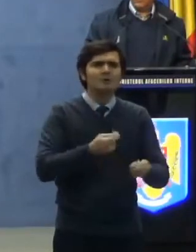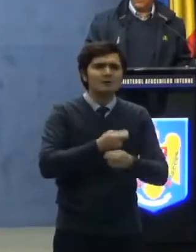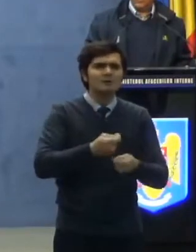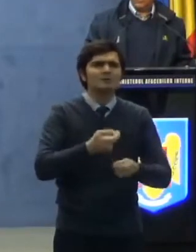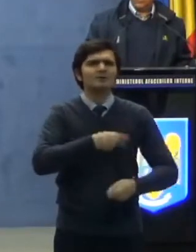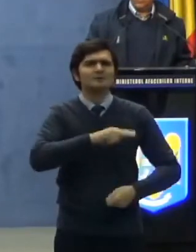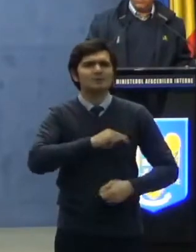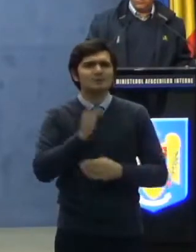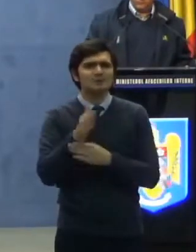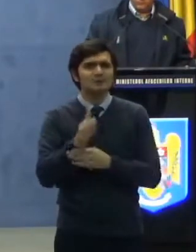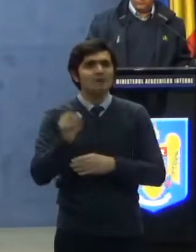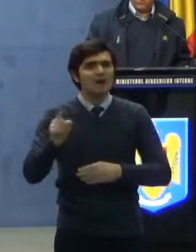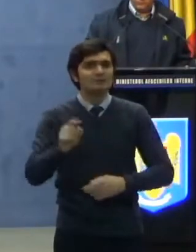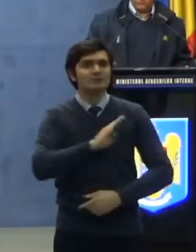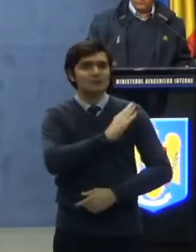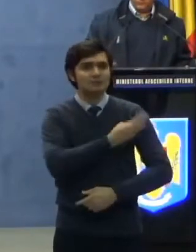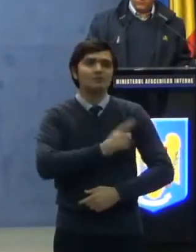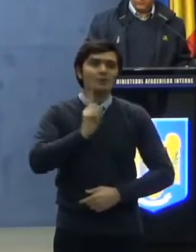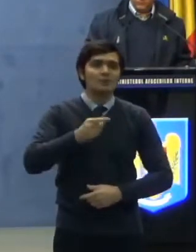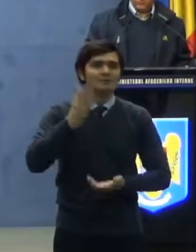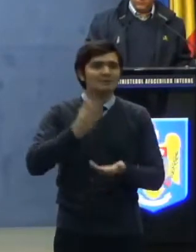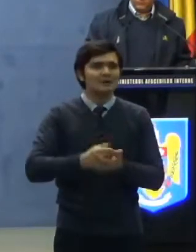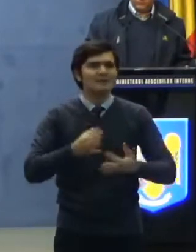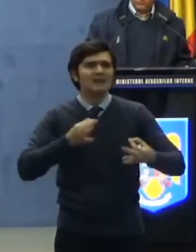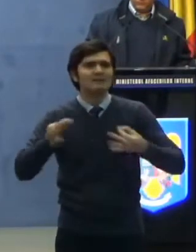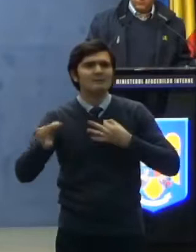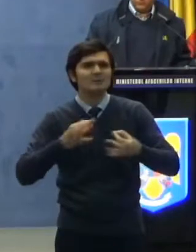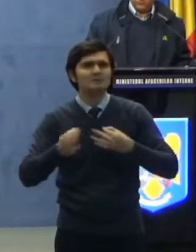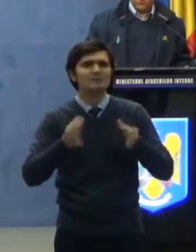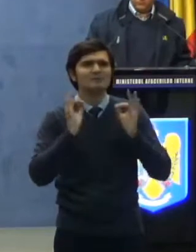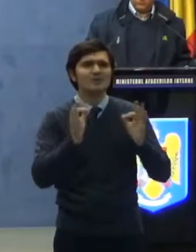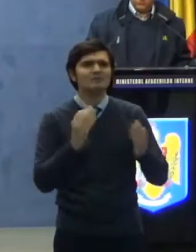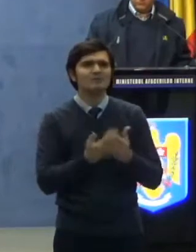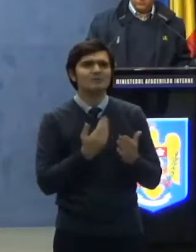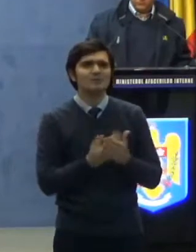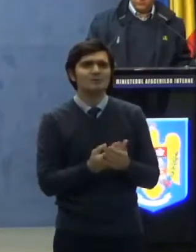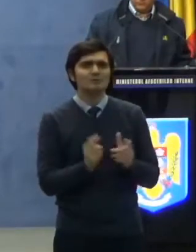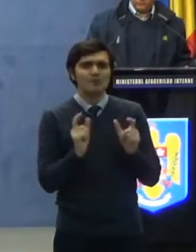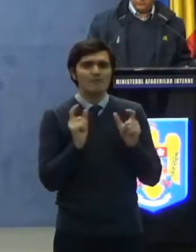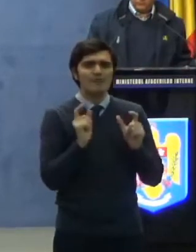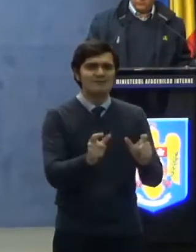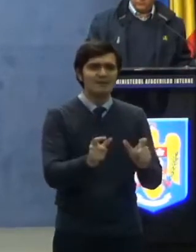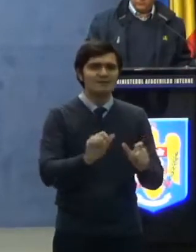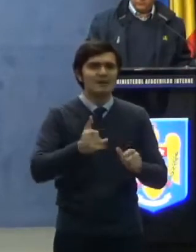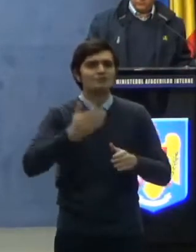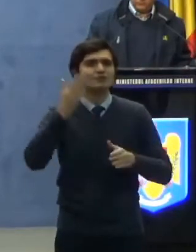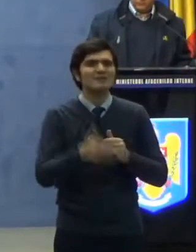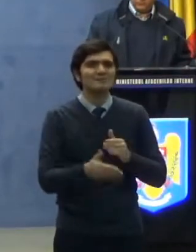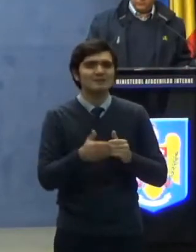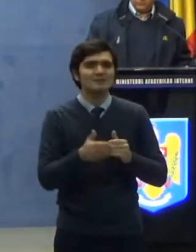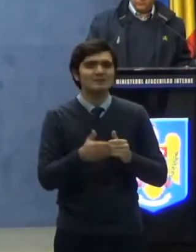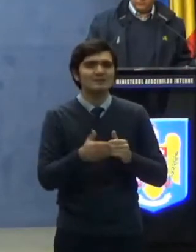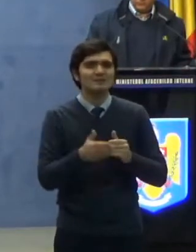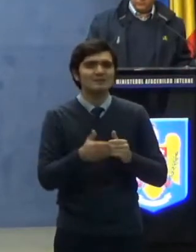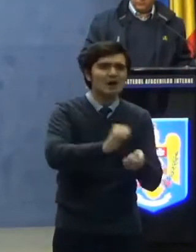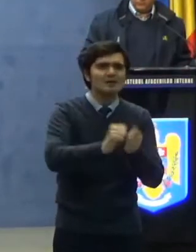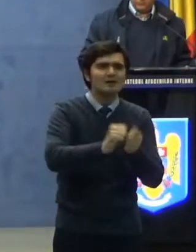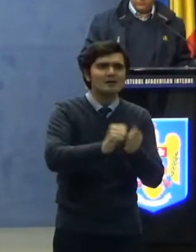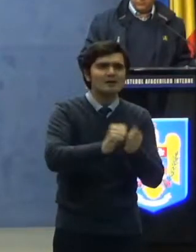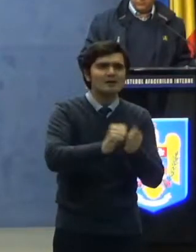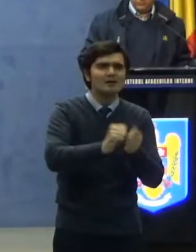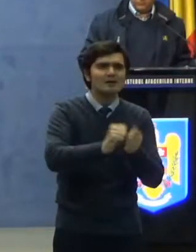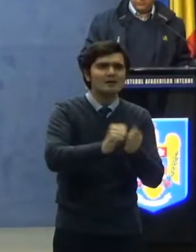vor stabili măsuri specifice de prevenire și limitare a intrării, respectiv a ieșirii